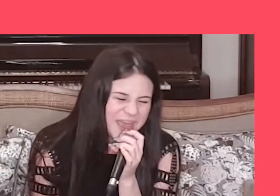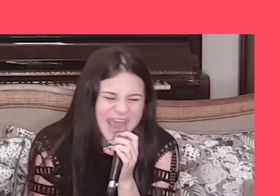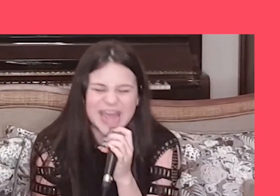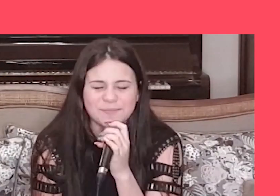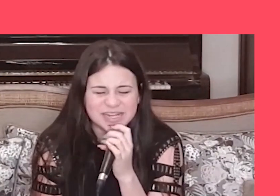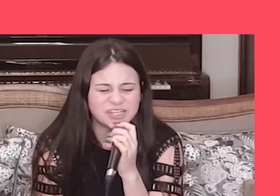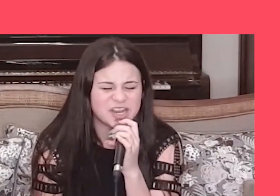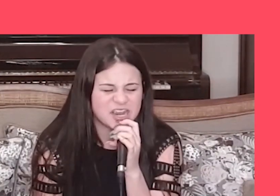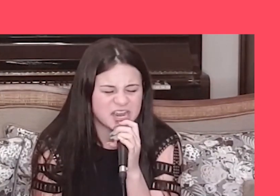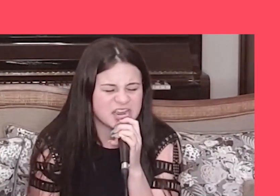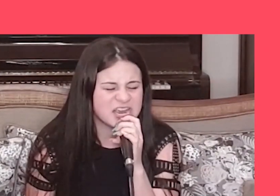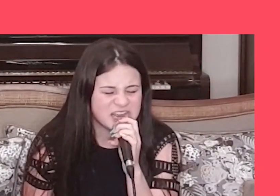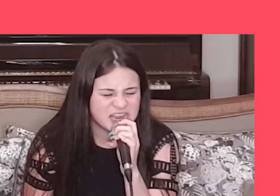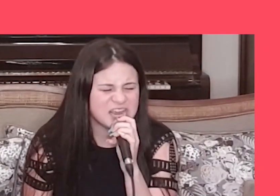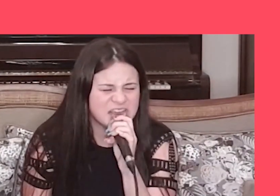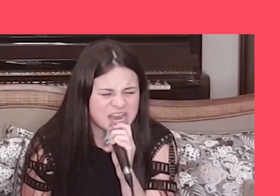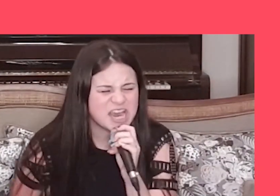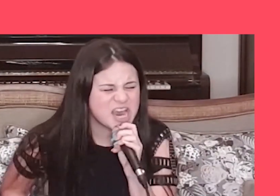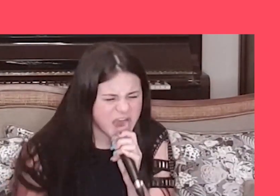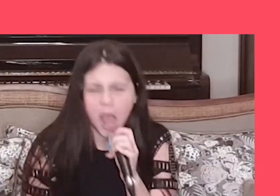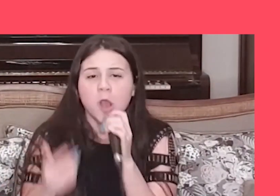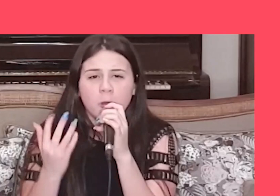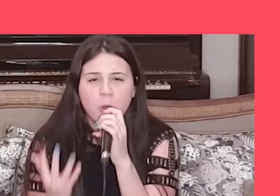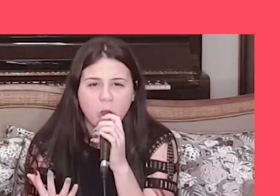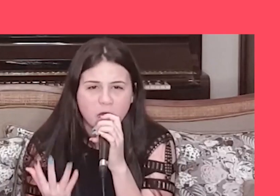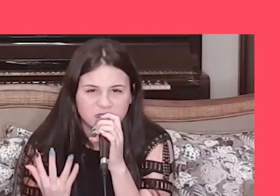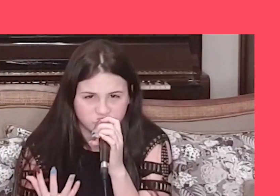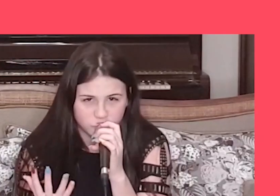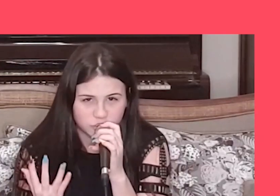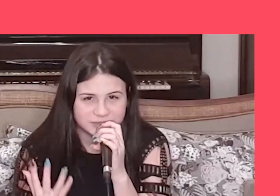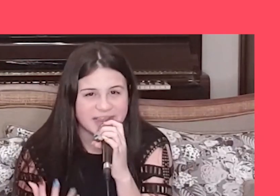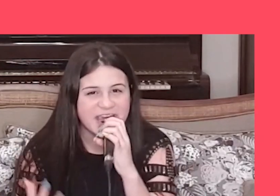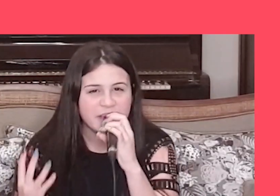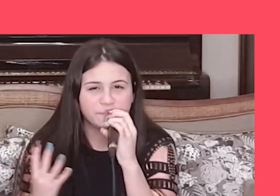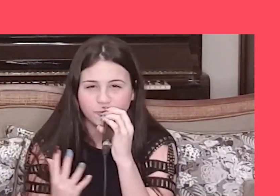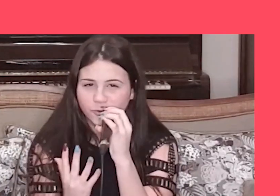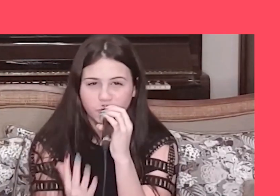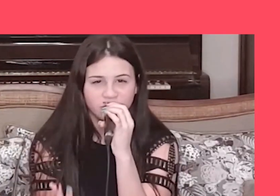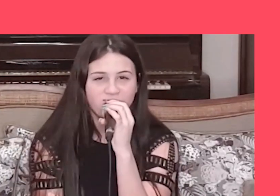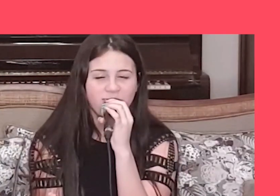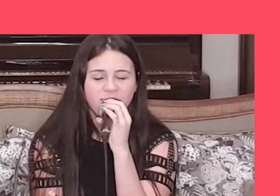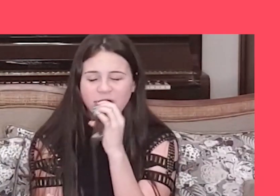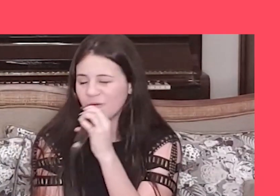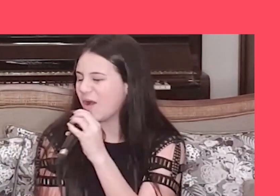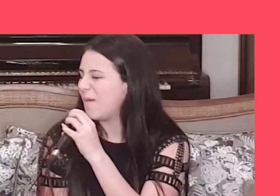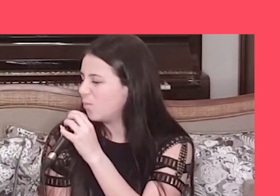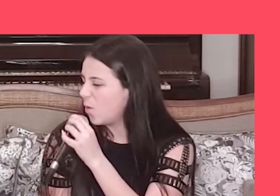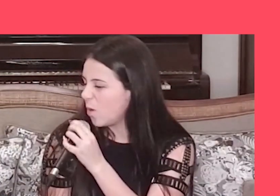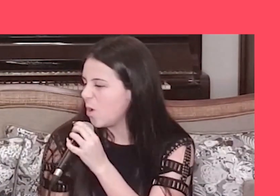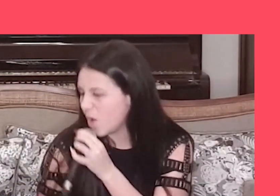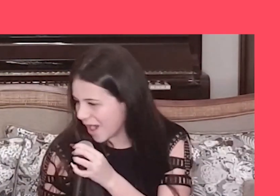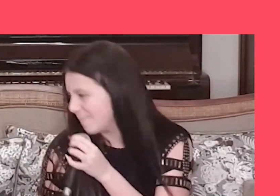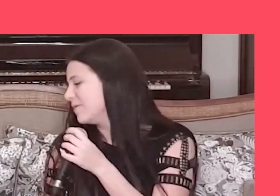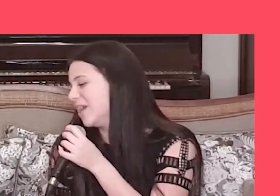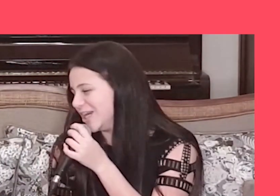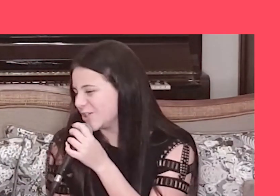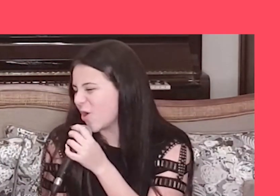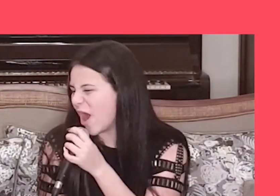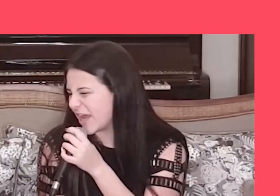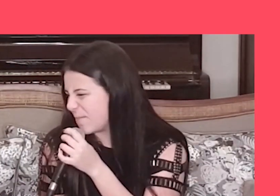nos permitir Hoje o tempo voa, amor